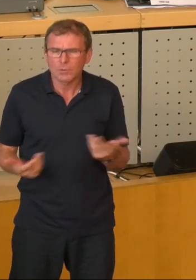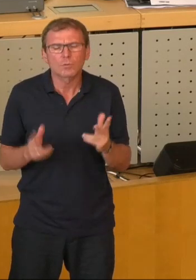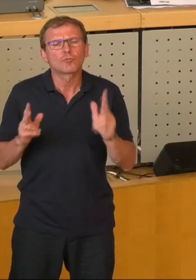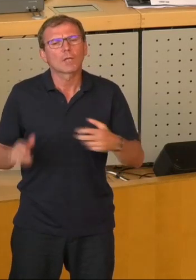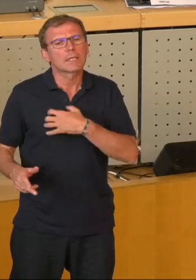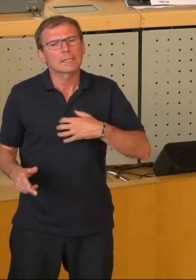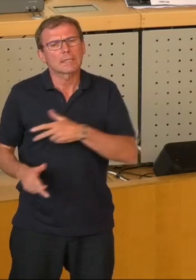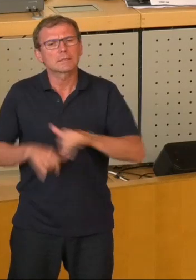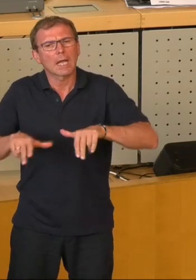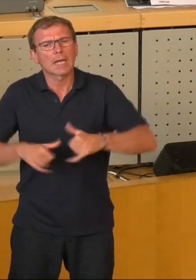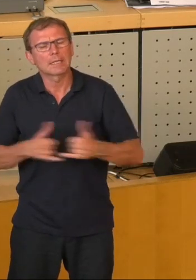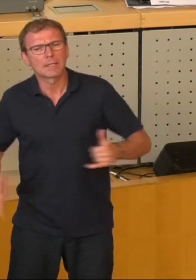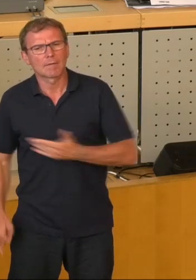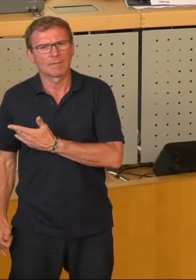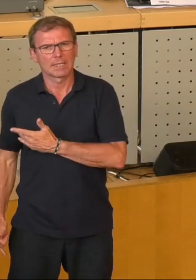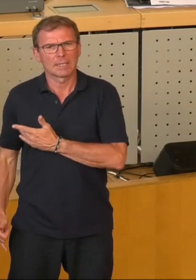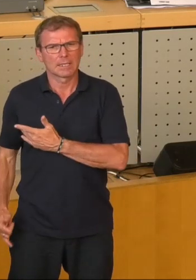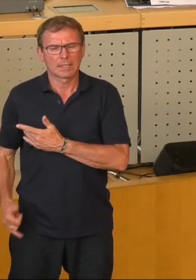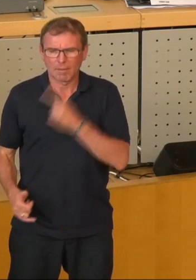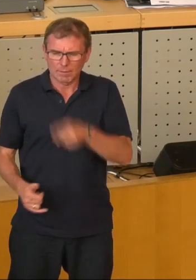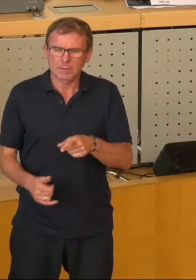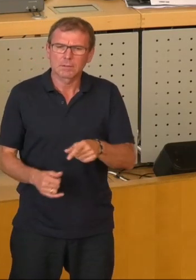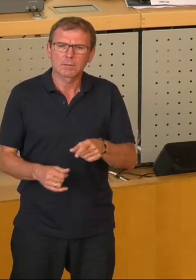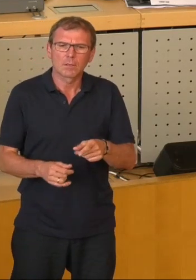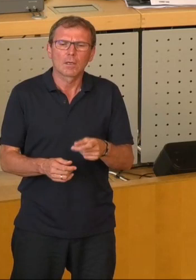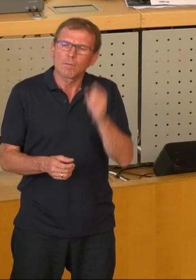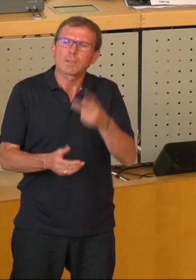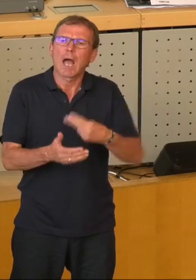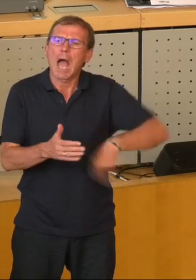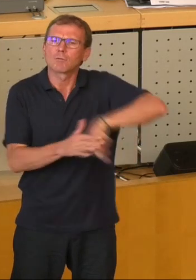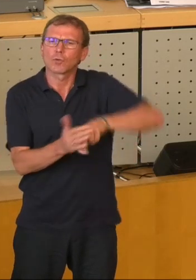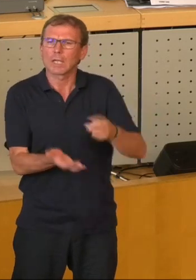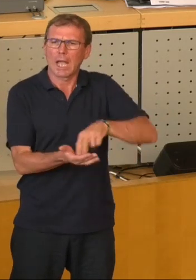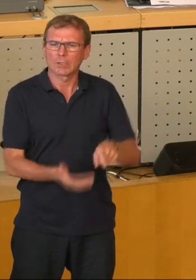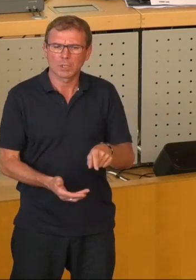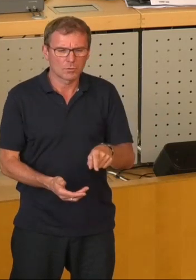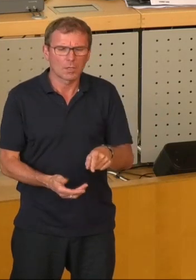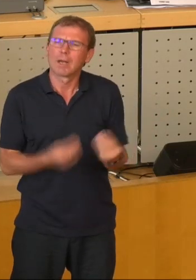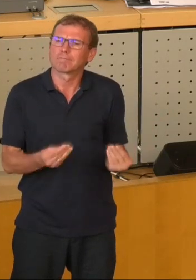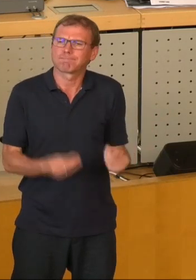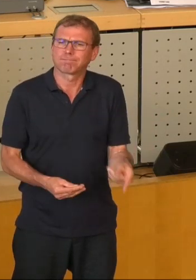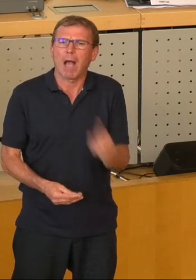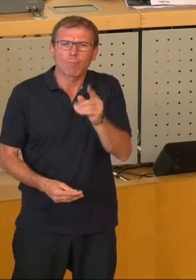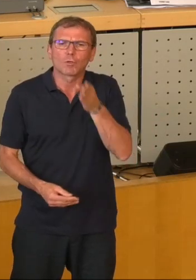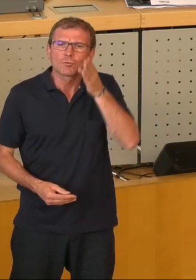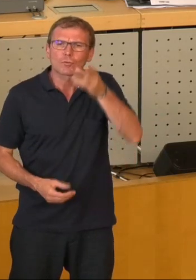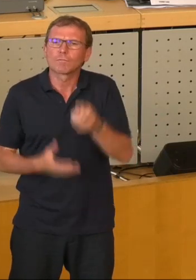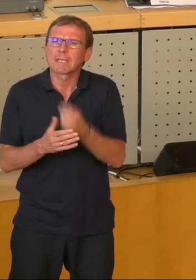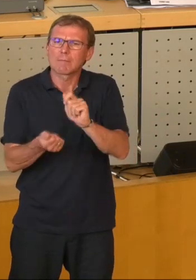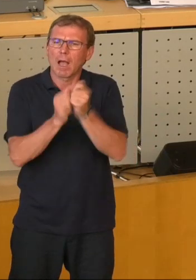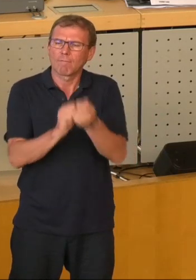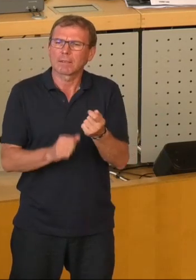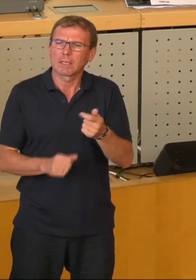Dresden eigentlich auf qualitativ unzureichende Zustände, die auch im Hinblick auf künftige Anforderungen wie Klimawandel und Artenschutz eigentlich